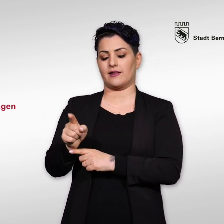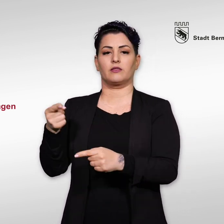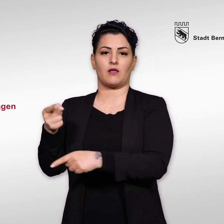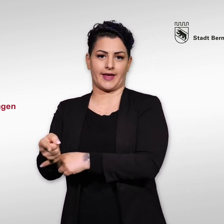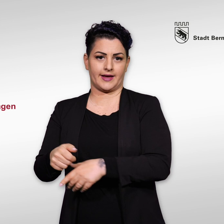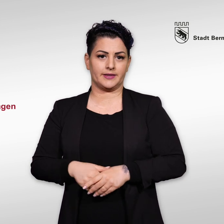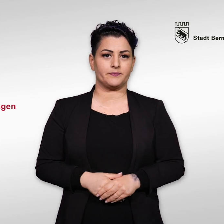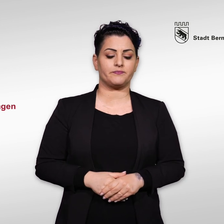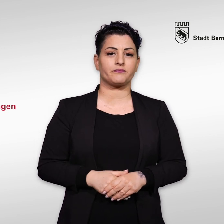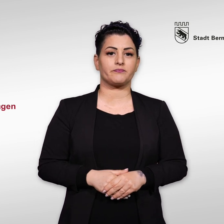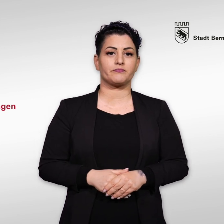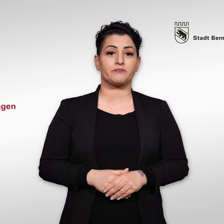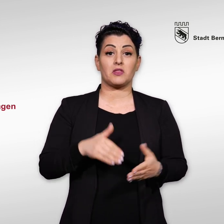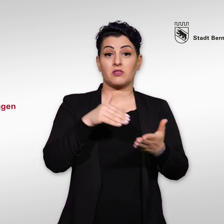Es gibt verschiedene Abstimmungen.